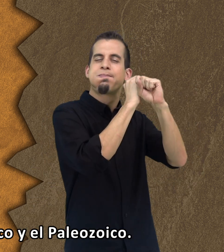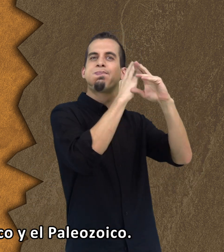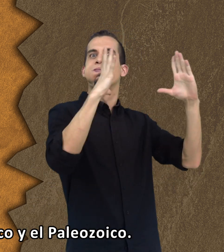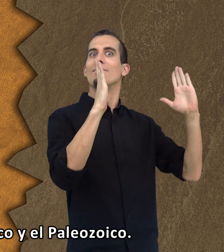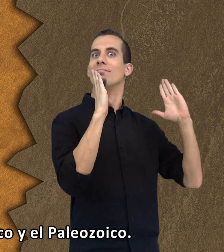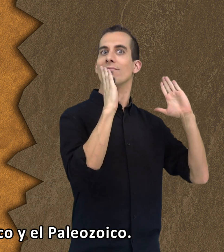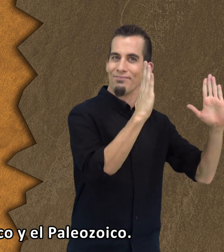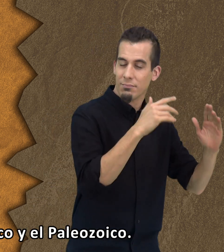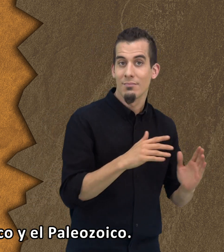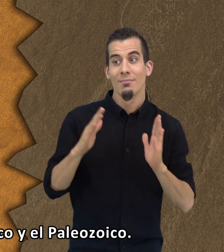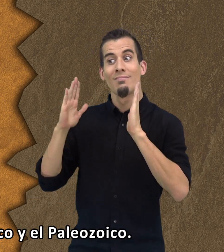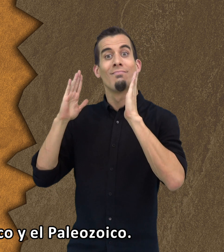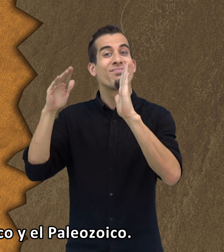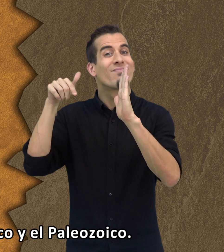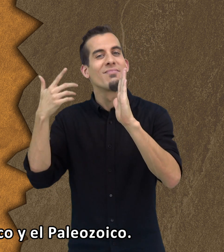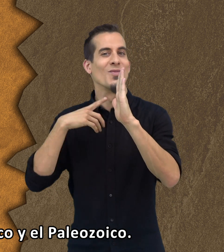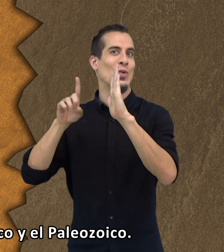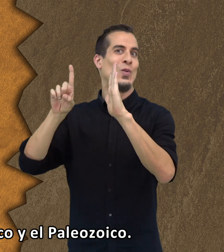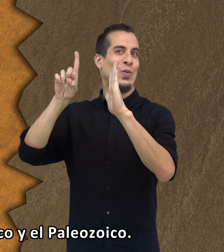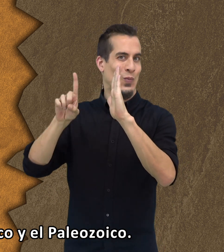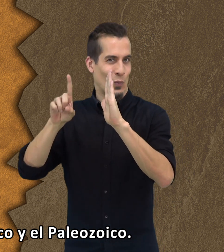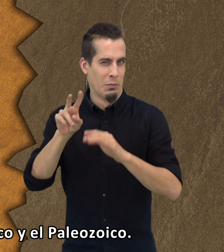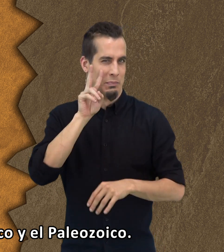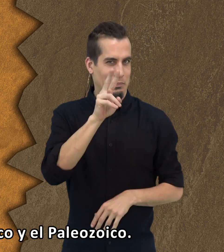El precámbrico y el paleozoico.